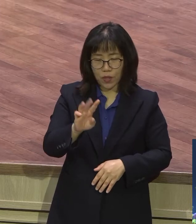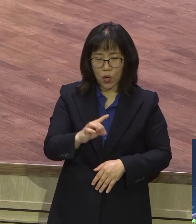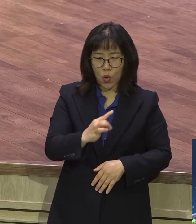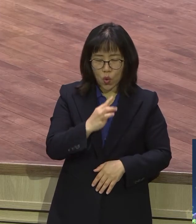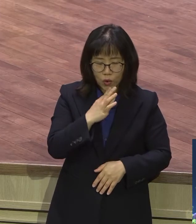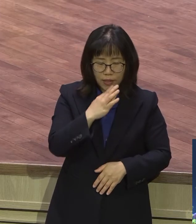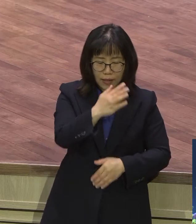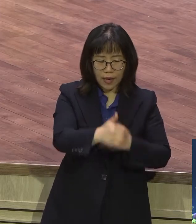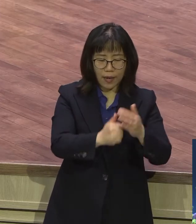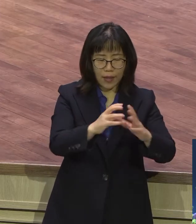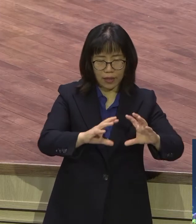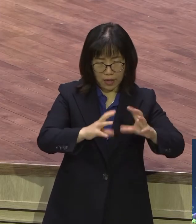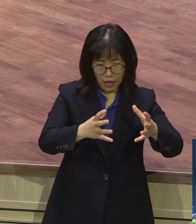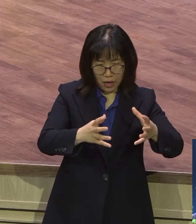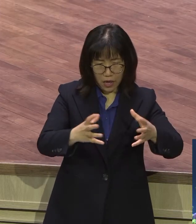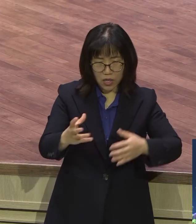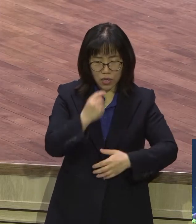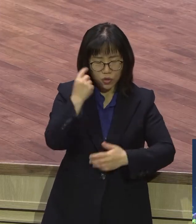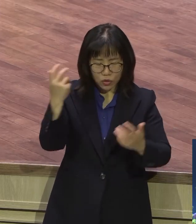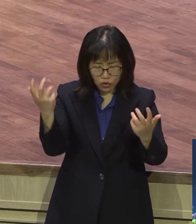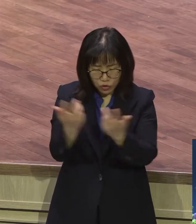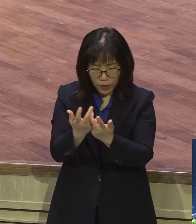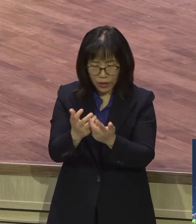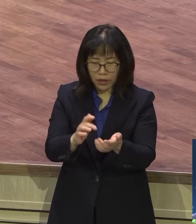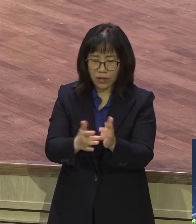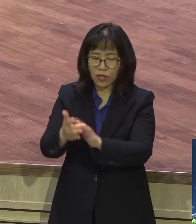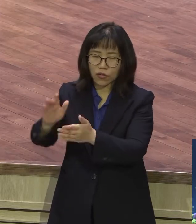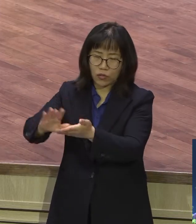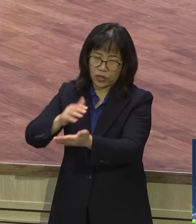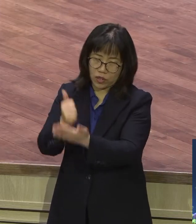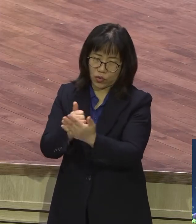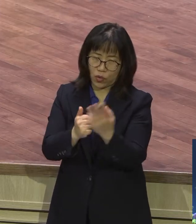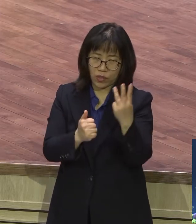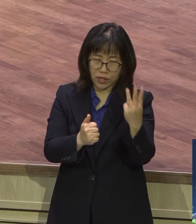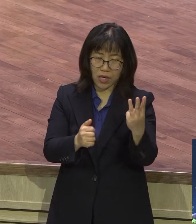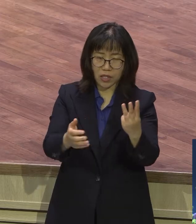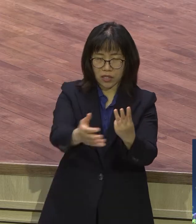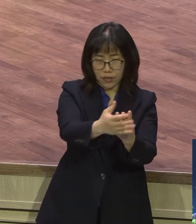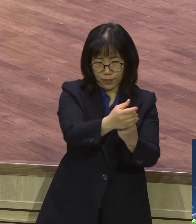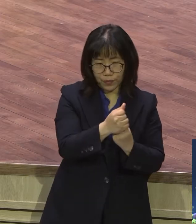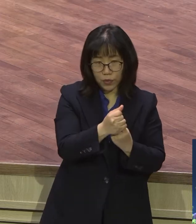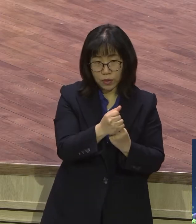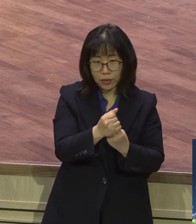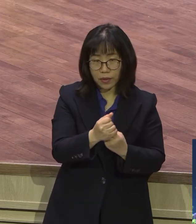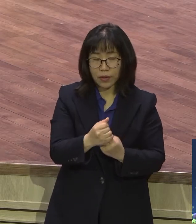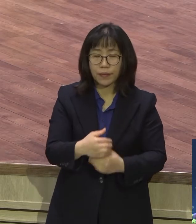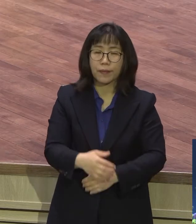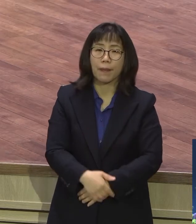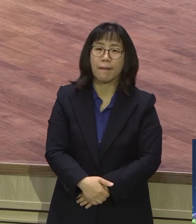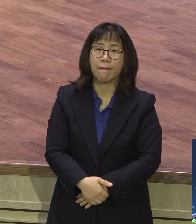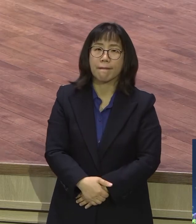성령 충만 아멘 하나님의 시간말씀이 뭐냐 결국은요